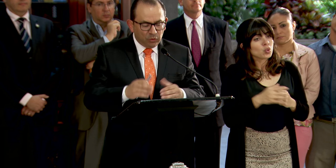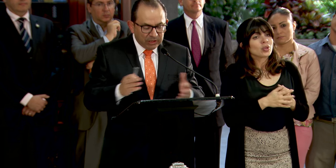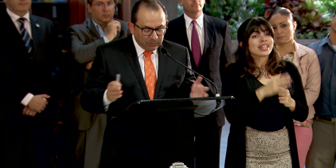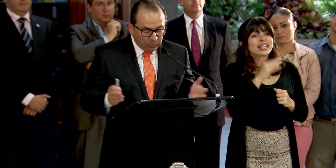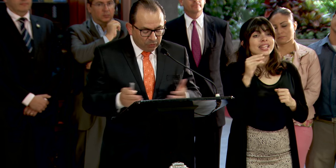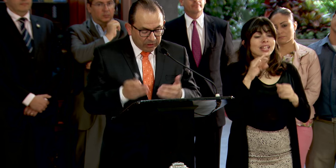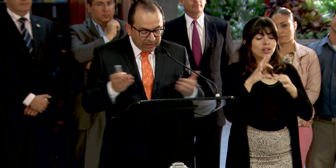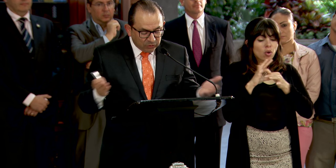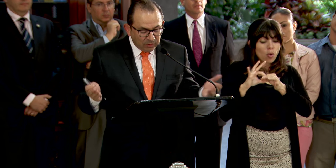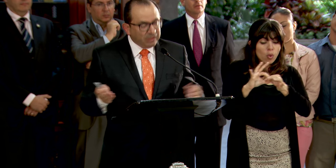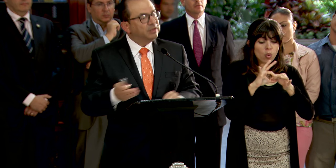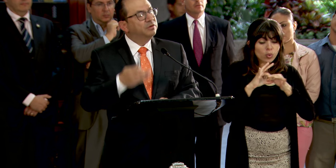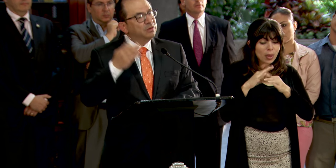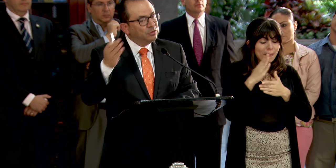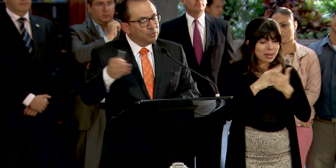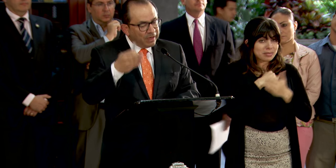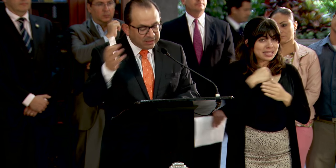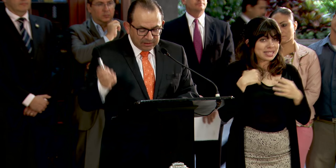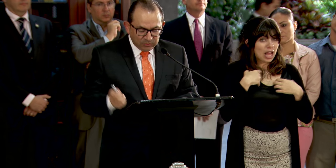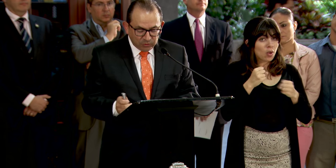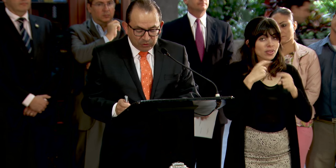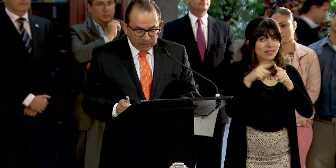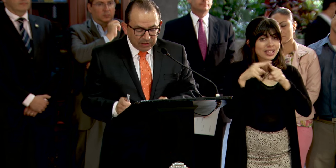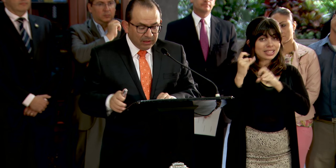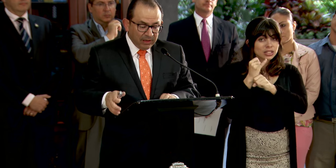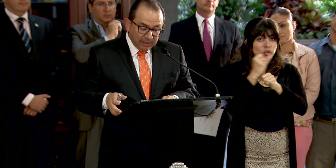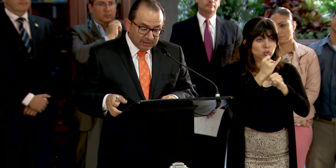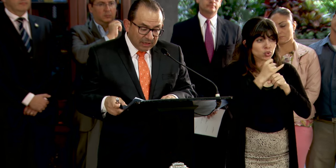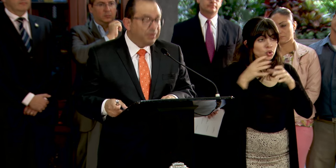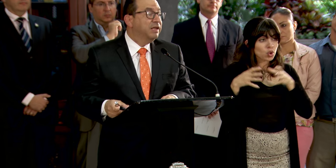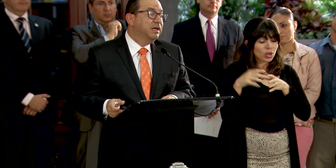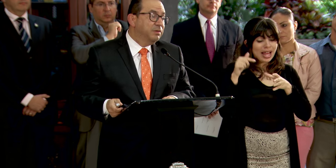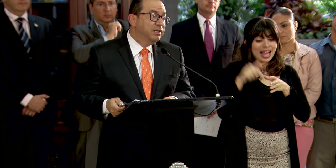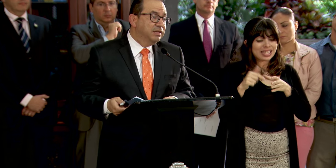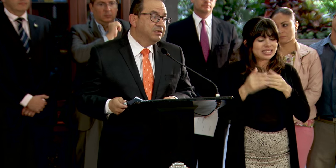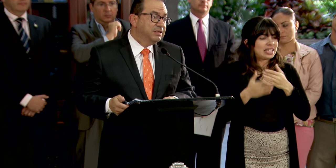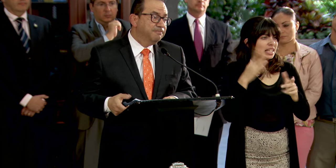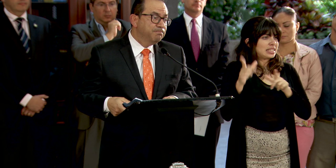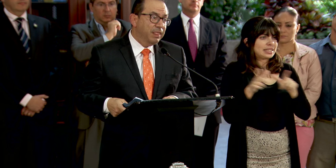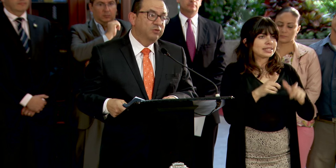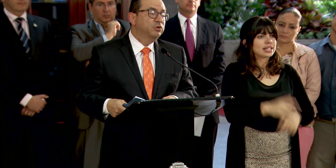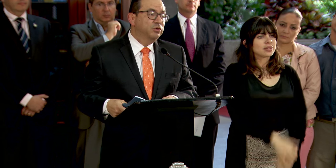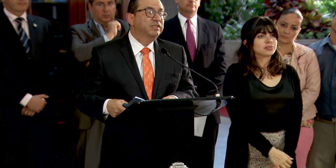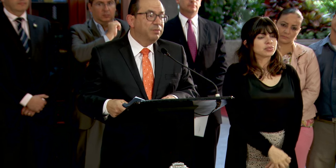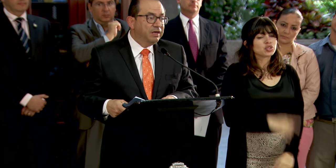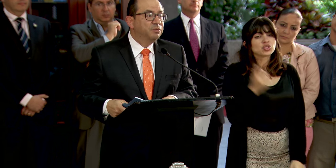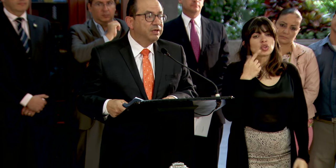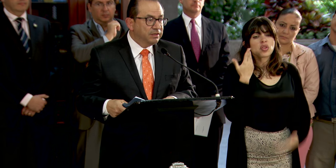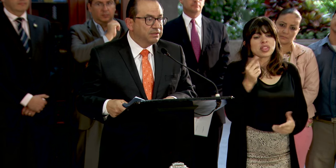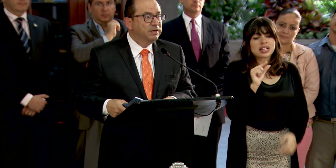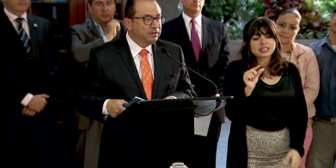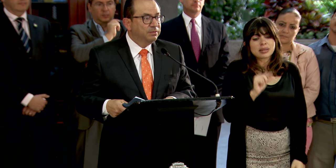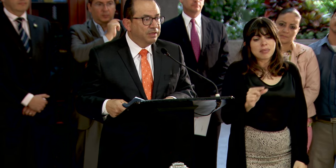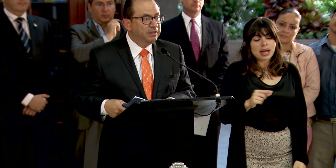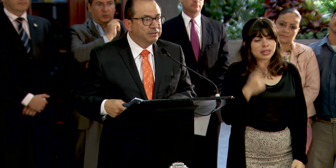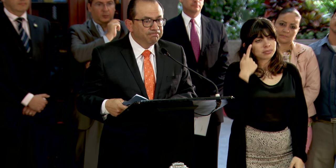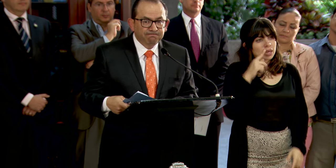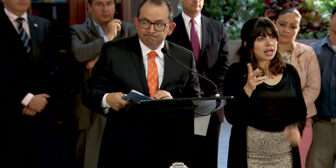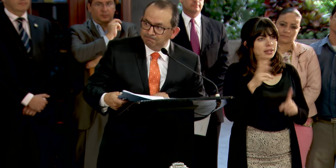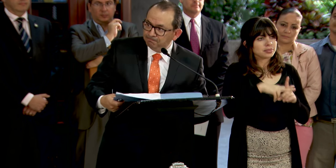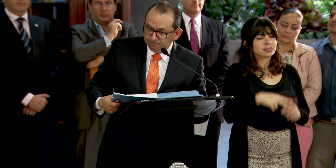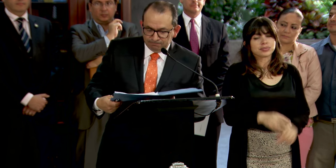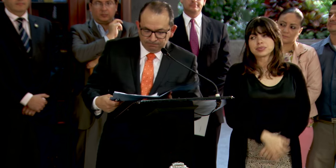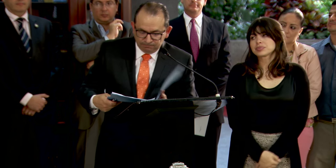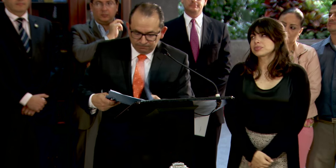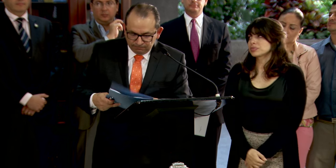por coordinación del Ministerio de Salud con varias instituciones está prácticamente lista. Es cuestión de semanas para que esté vigente.